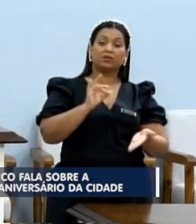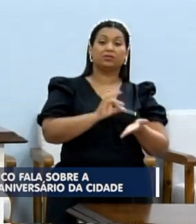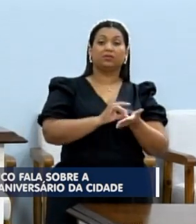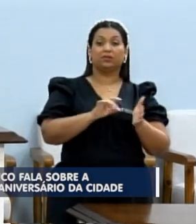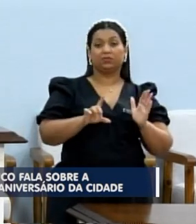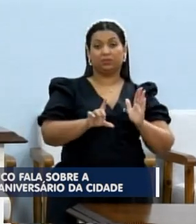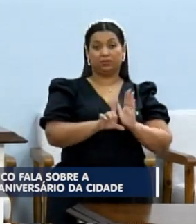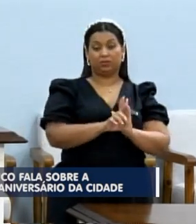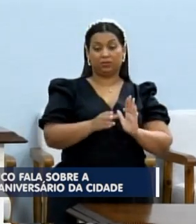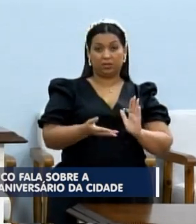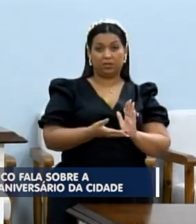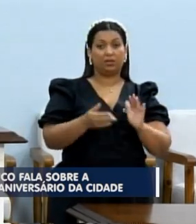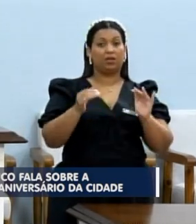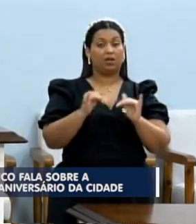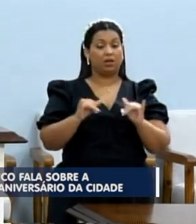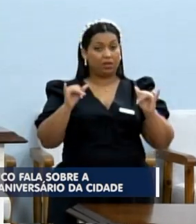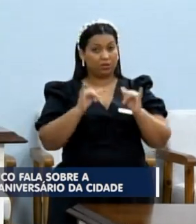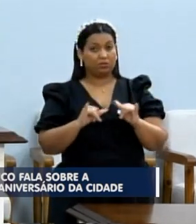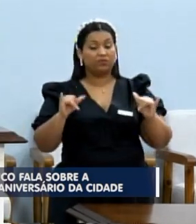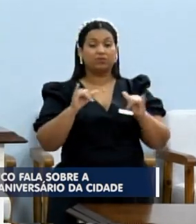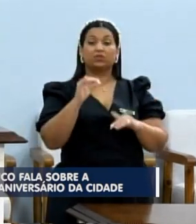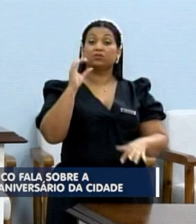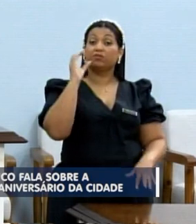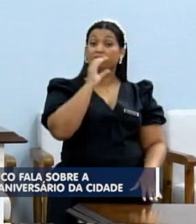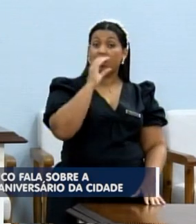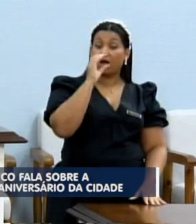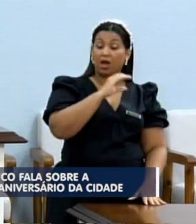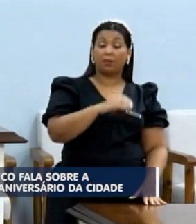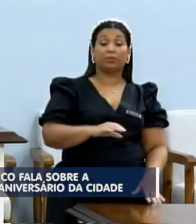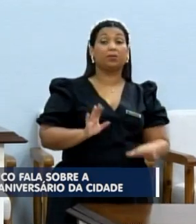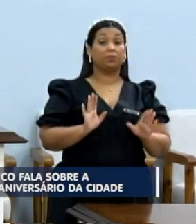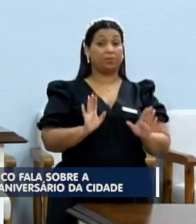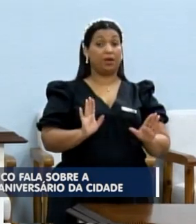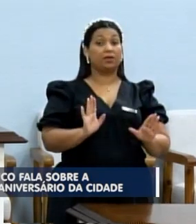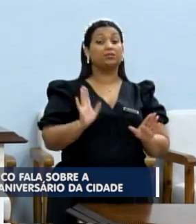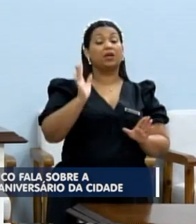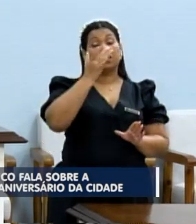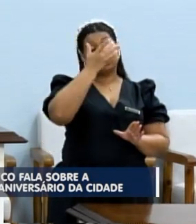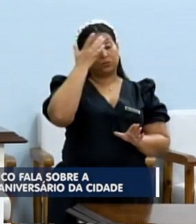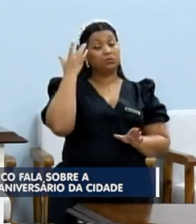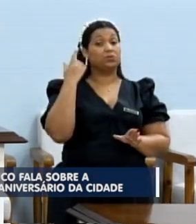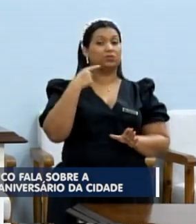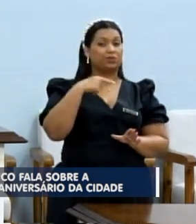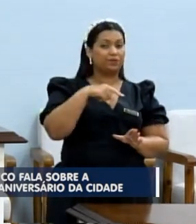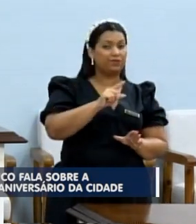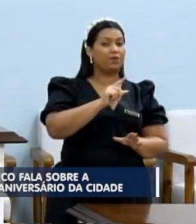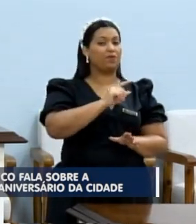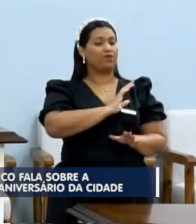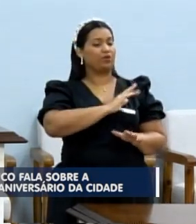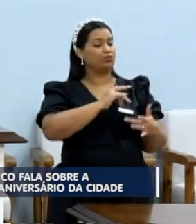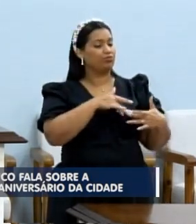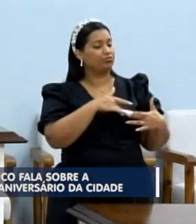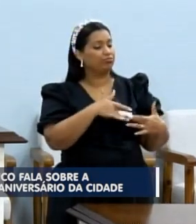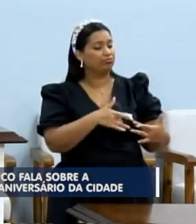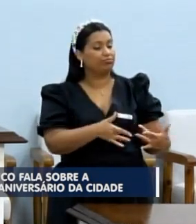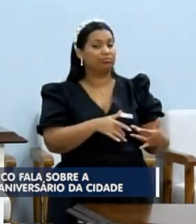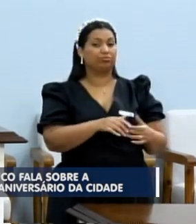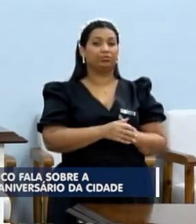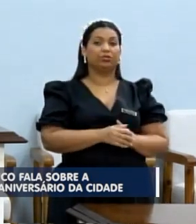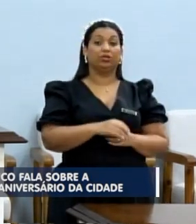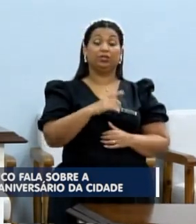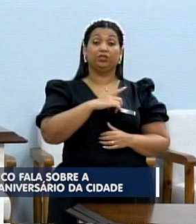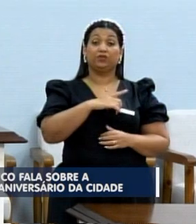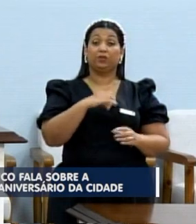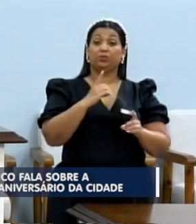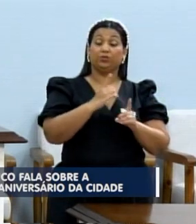Então, a divulgação foi realmente muito corrida, mas as pessoas que foram lá foram de coração. Tivemos um